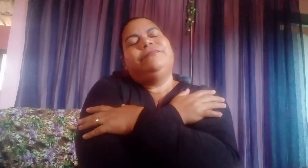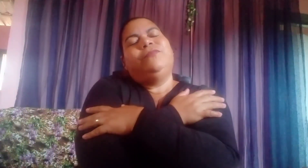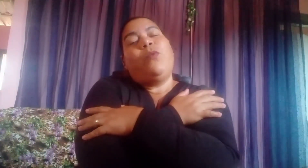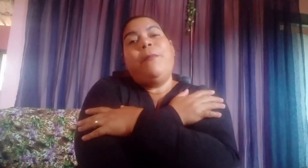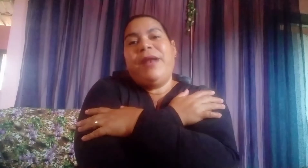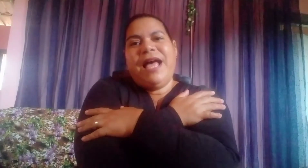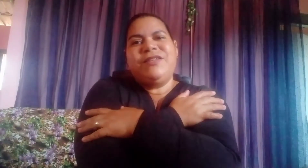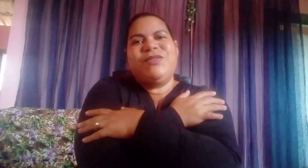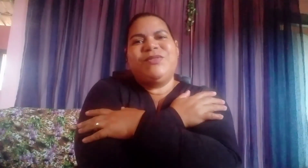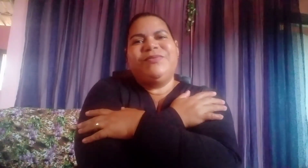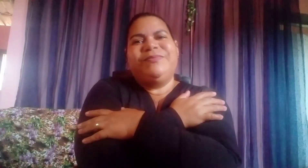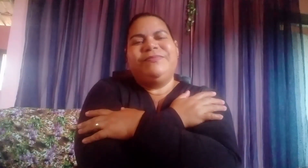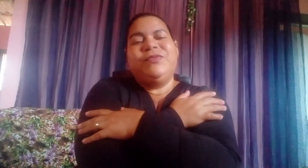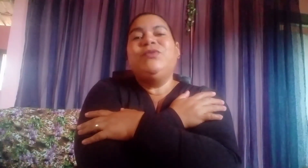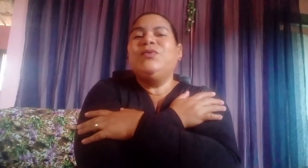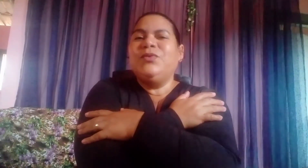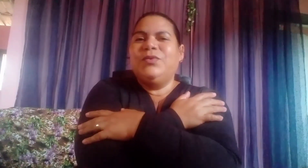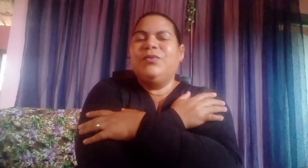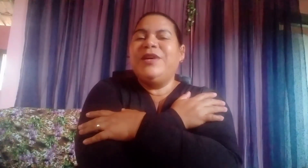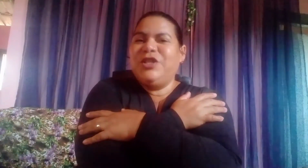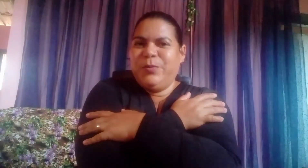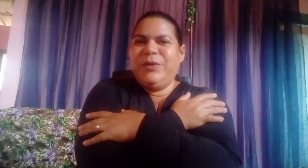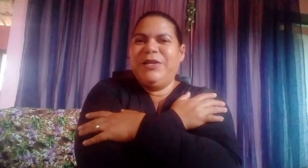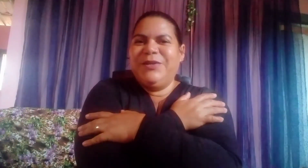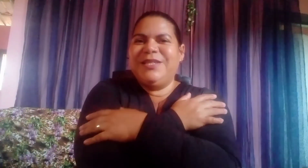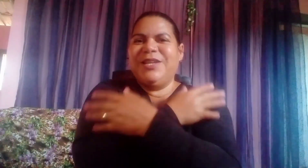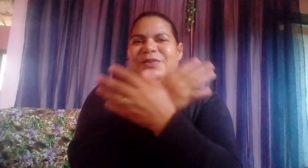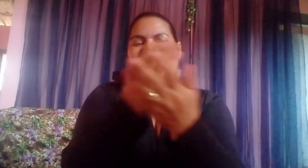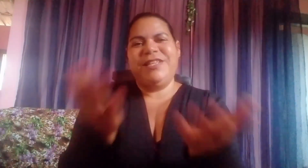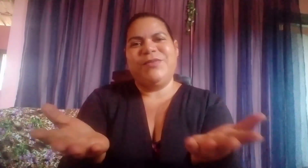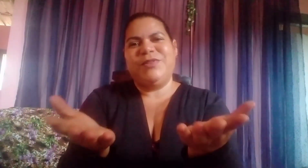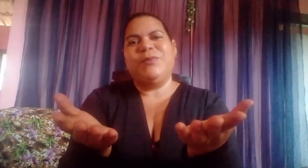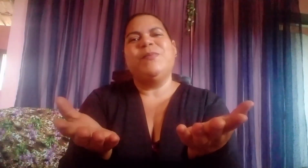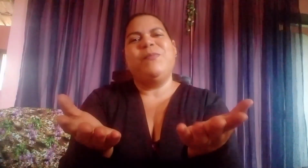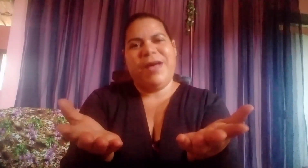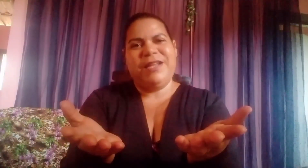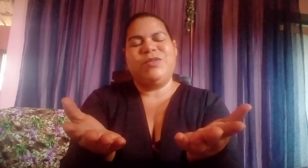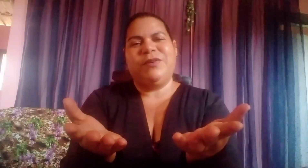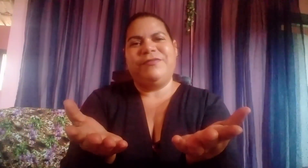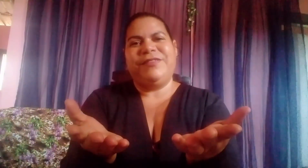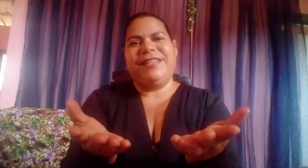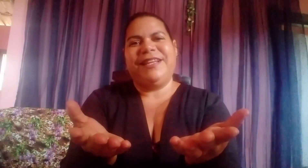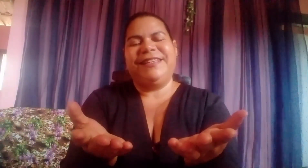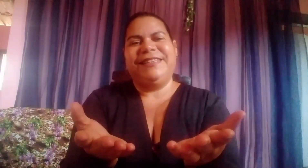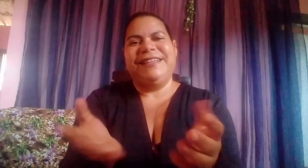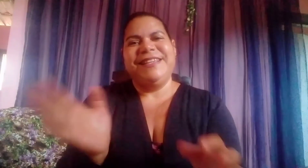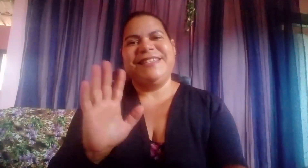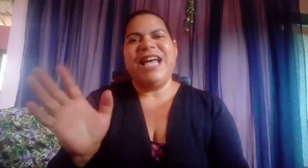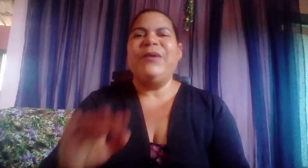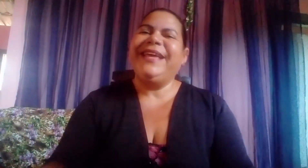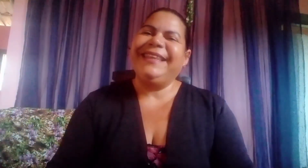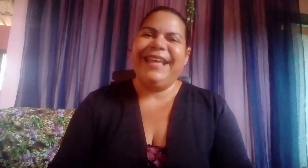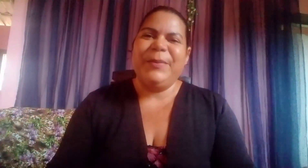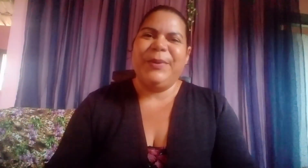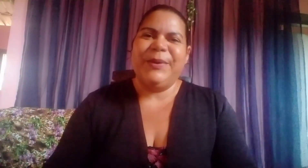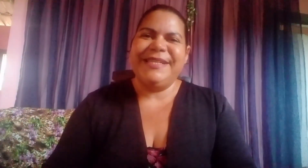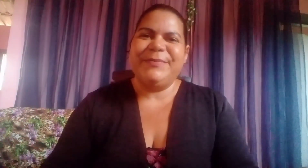Um abraço do Espírito Santo de Deus para a sua vida. Tchau e até a próxima.